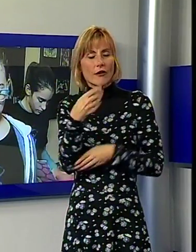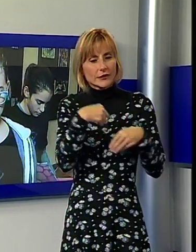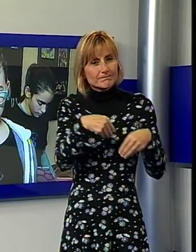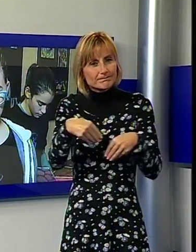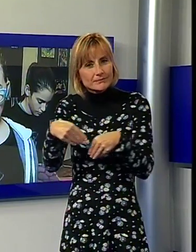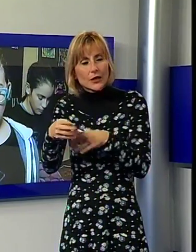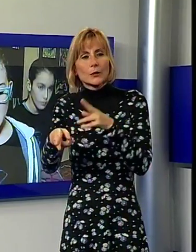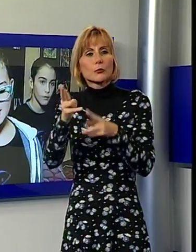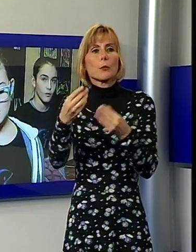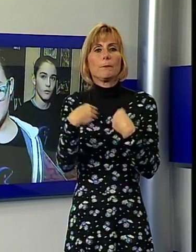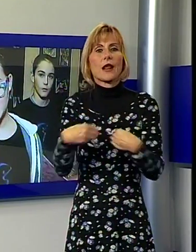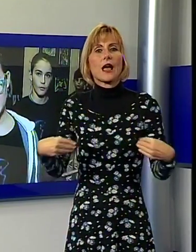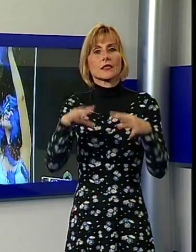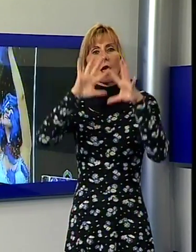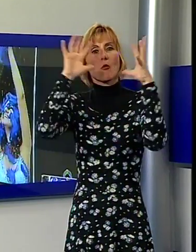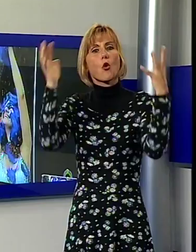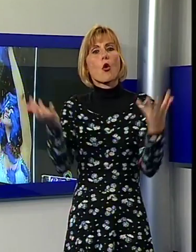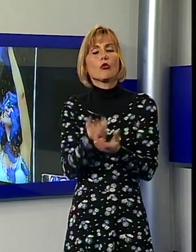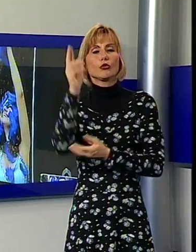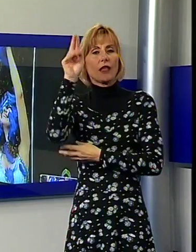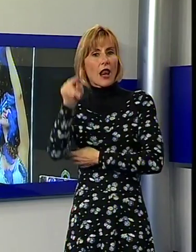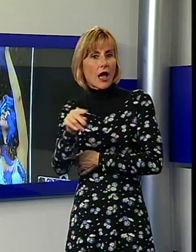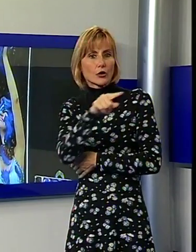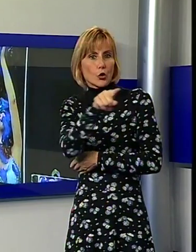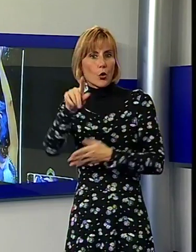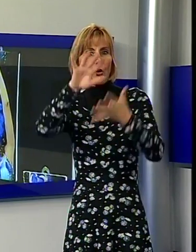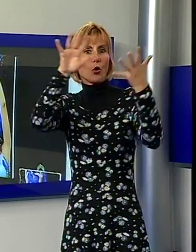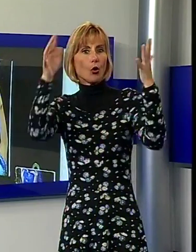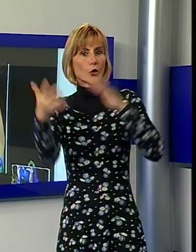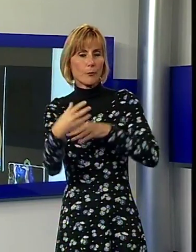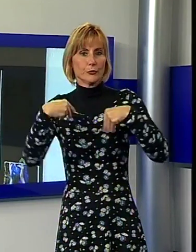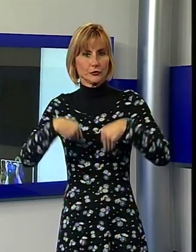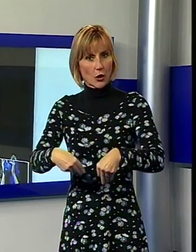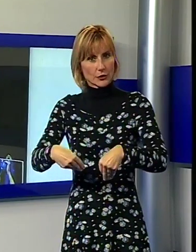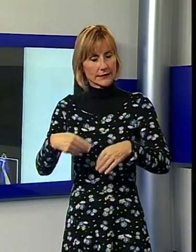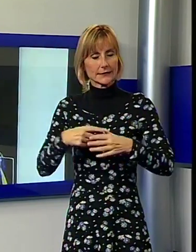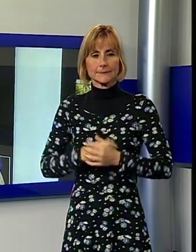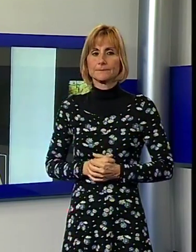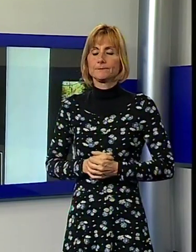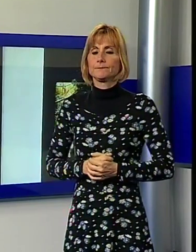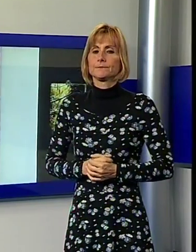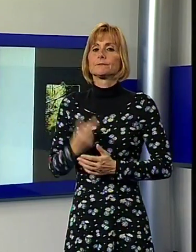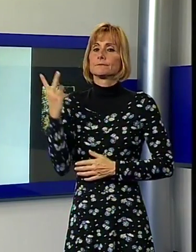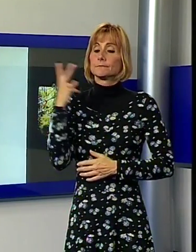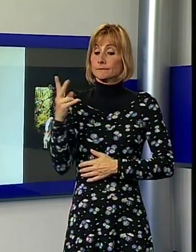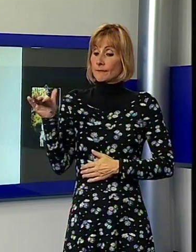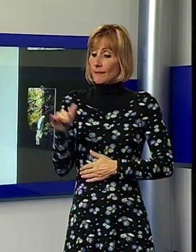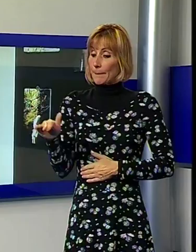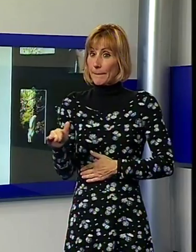più pratica del mondo dell'arte, diventando loro stessi protagonisti. Sì, in quanto questi ragazzi fin da piccoli possano usufruire